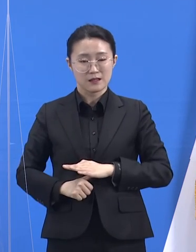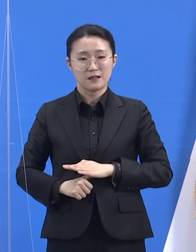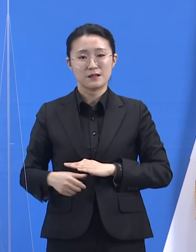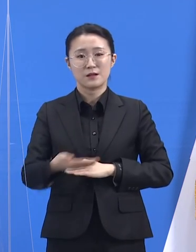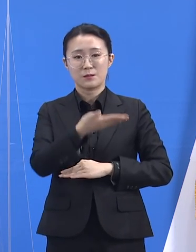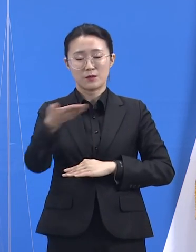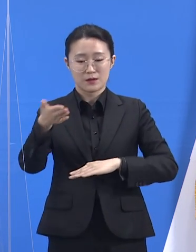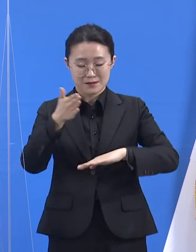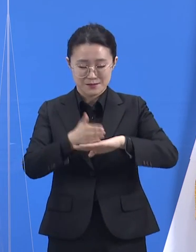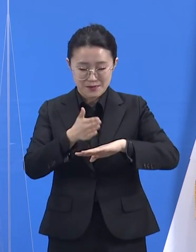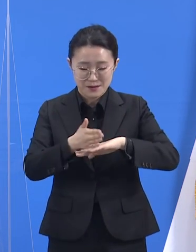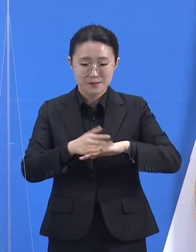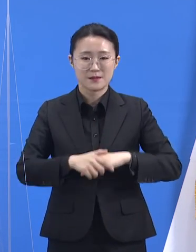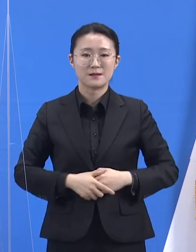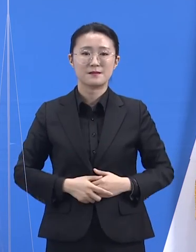감사합니다. 감사합니다. 감사합니다. 감사합니다. 감사합니다.